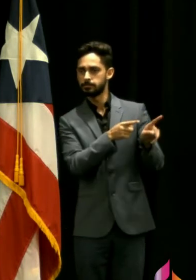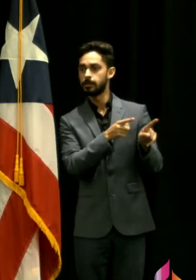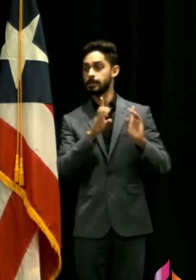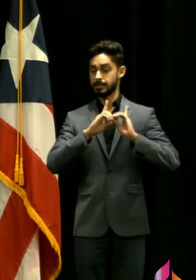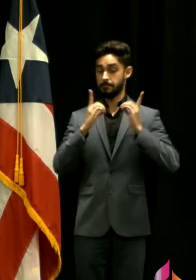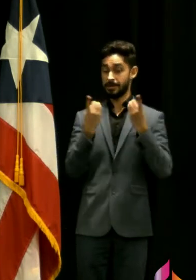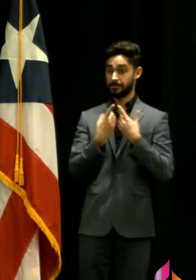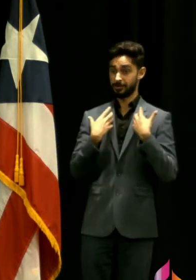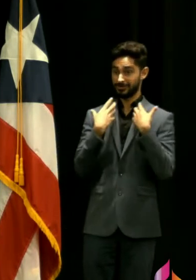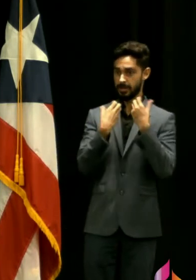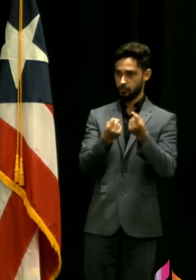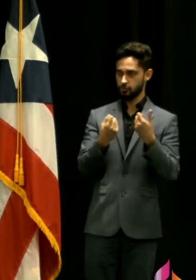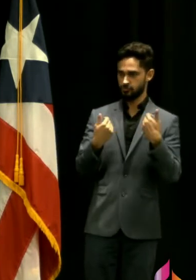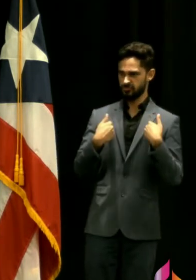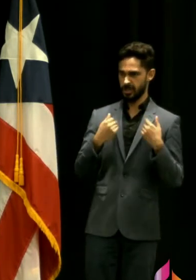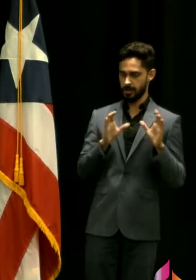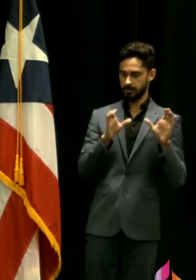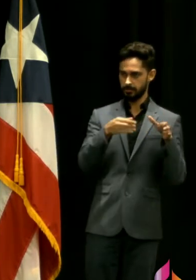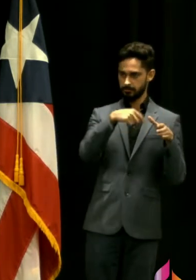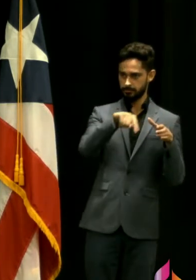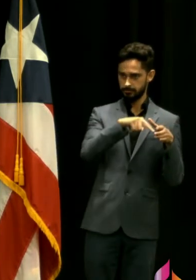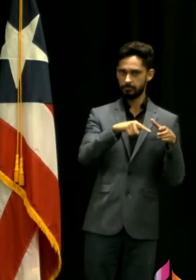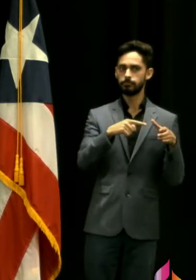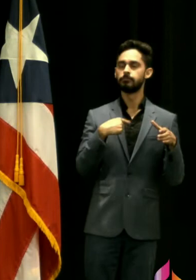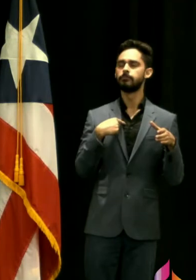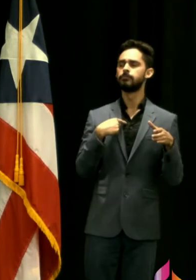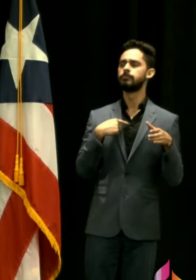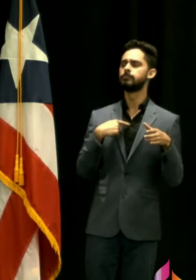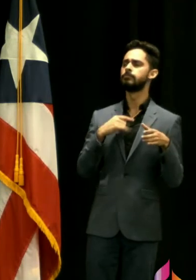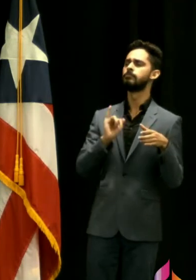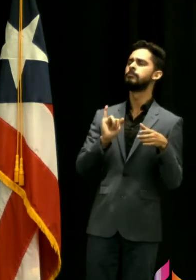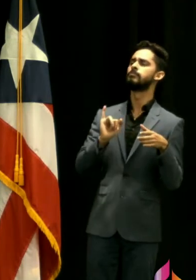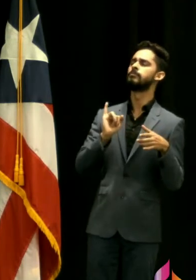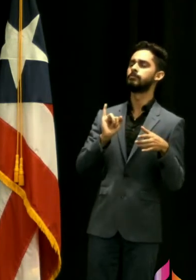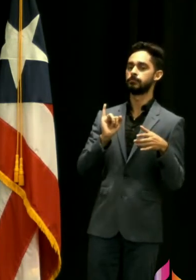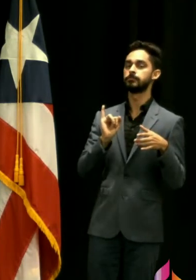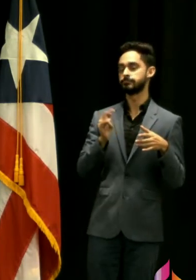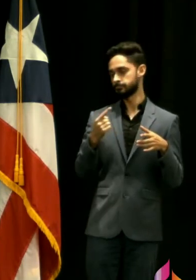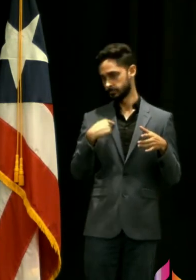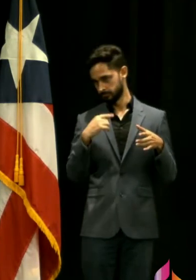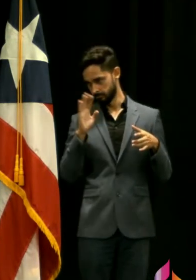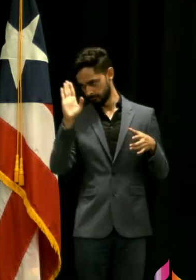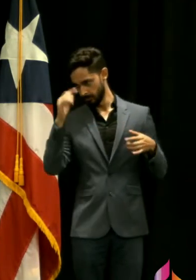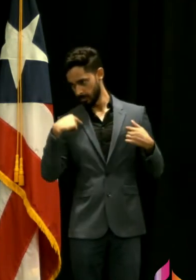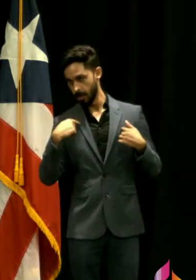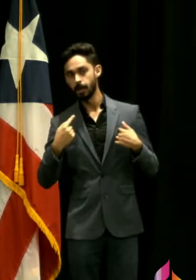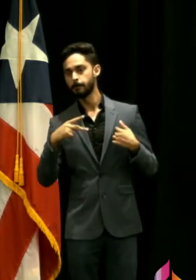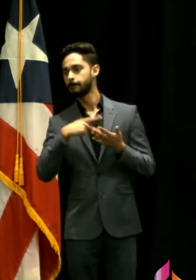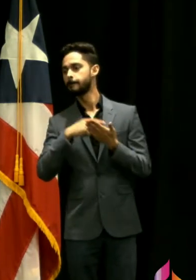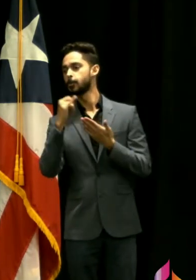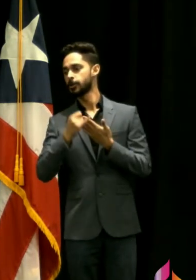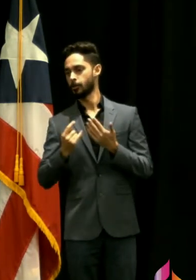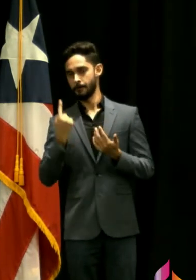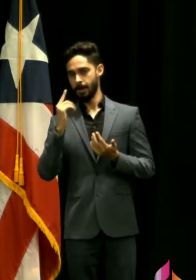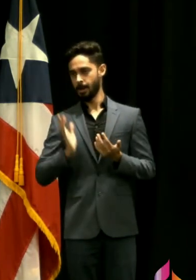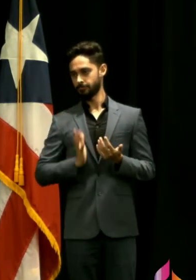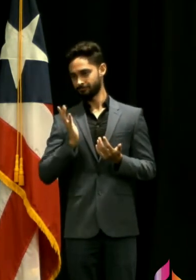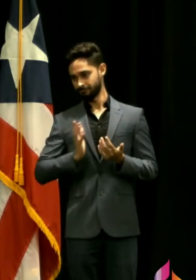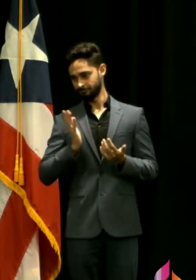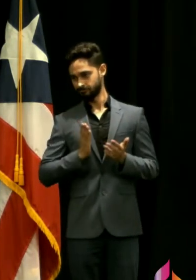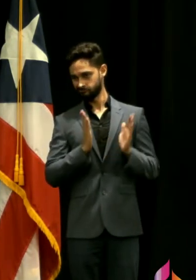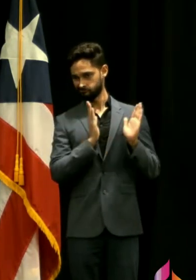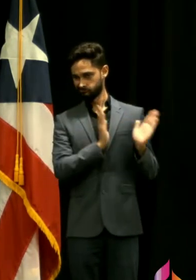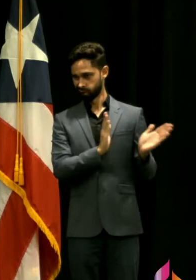división de investigaciones que por cierto yo radique un proyecto para formalizarla eso es uno de los proyectos que